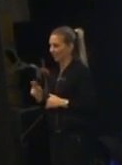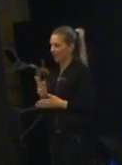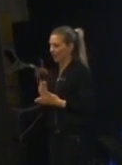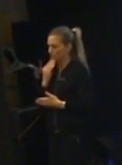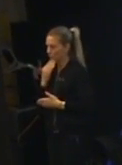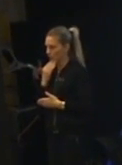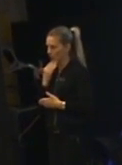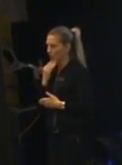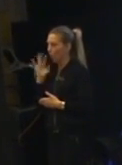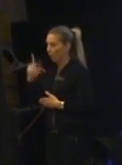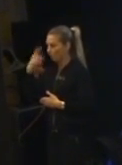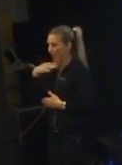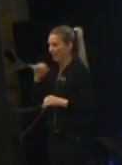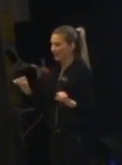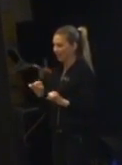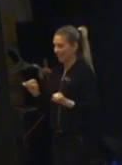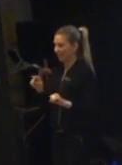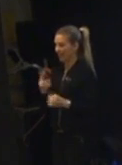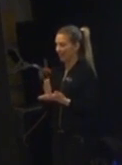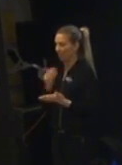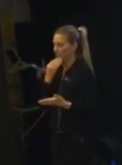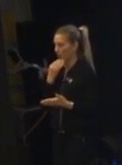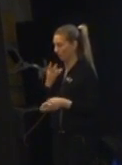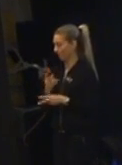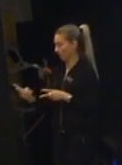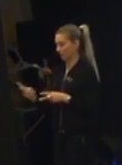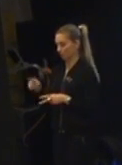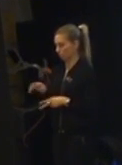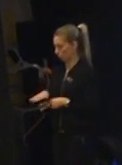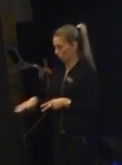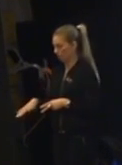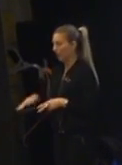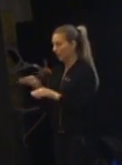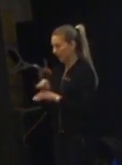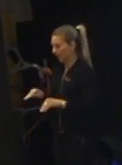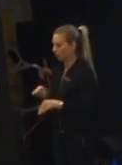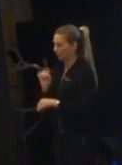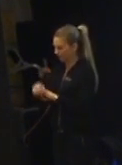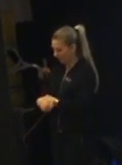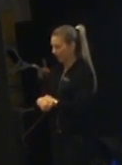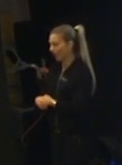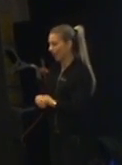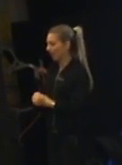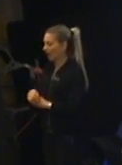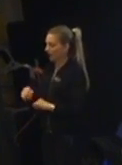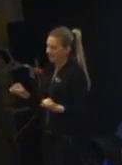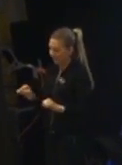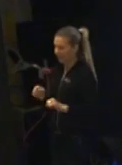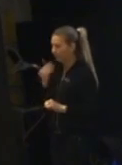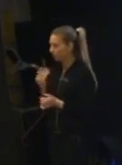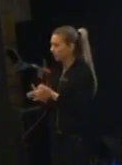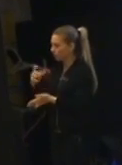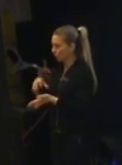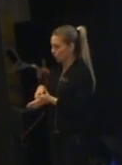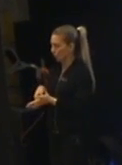Stressade föräldrar i matsituationer det är det värsta för ett barn. Och pedagoger som tvingar eller pedagoger som blir stressade i matsituationer också det är